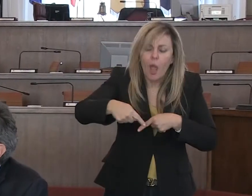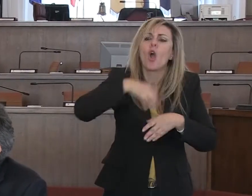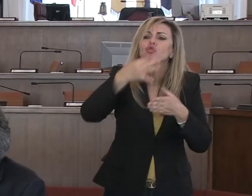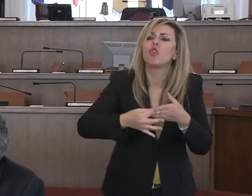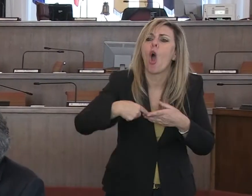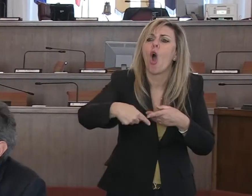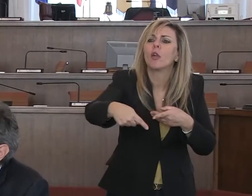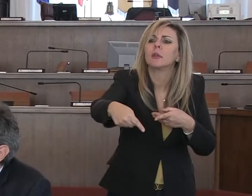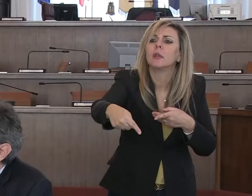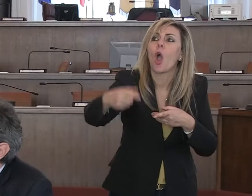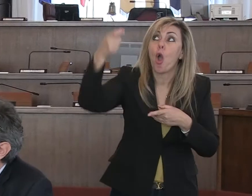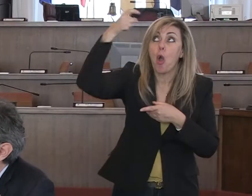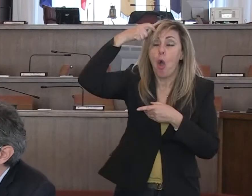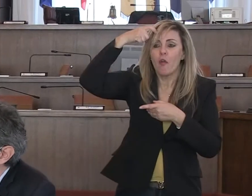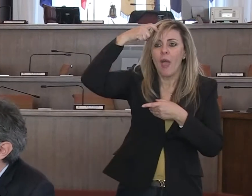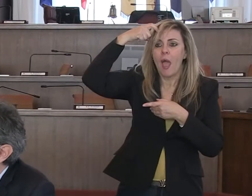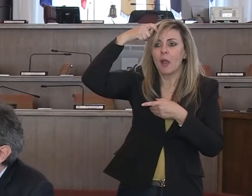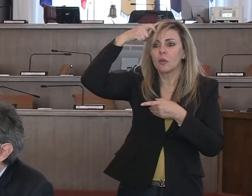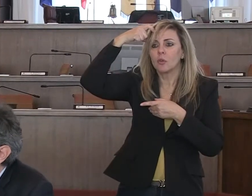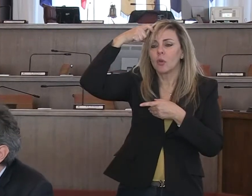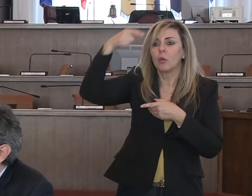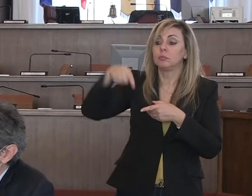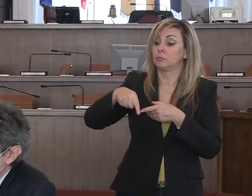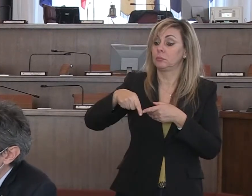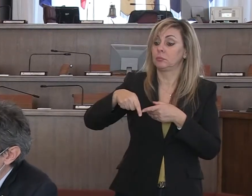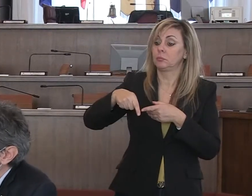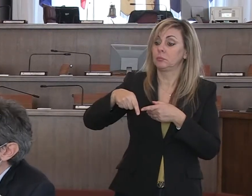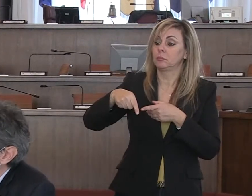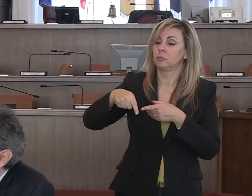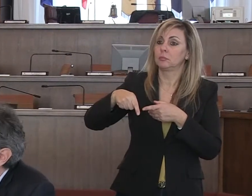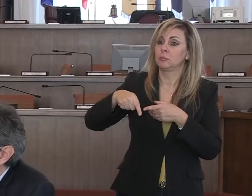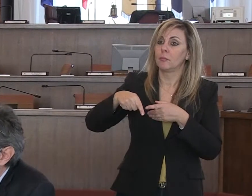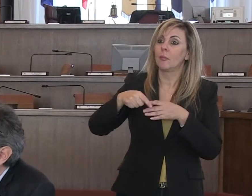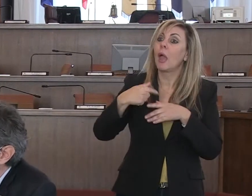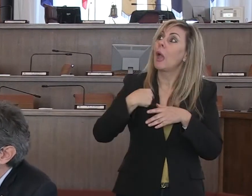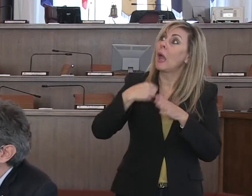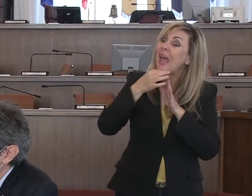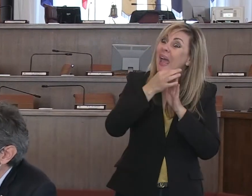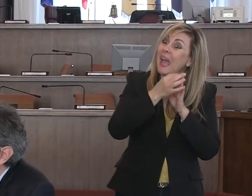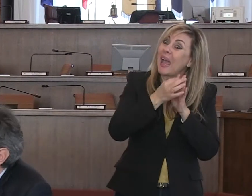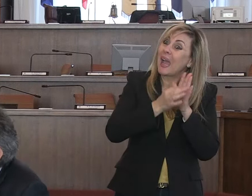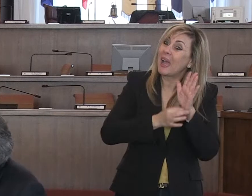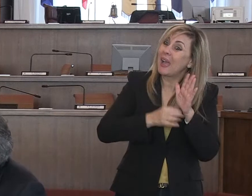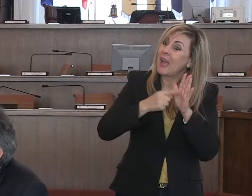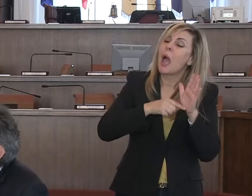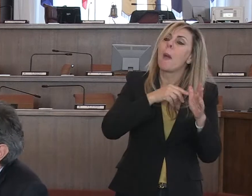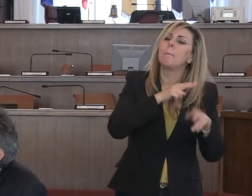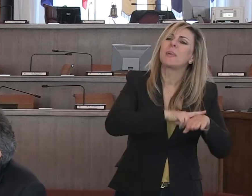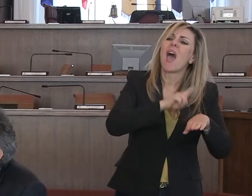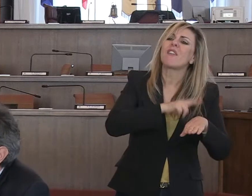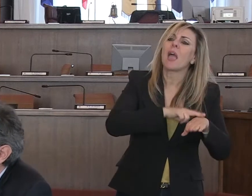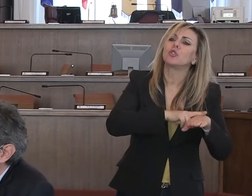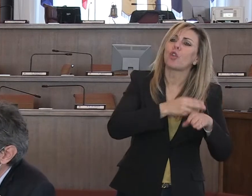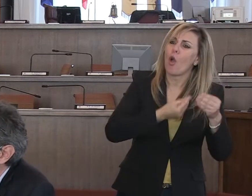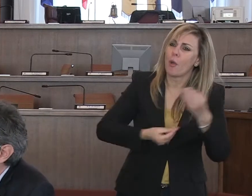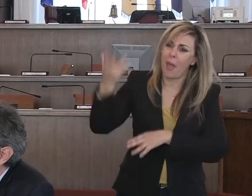giorni, il governo rispetto magari a dei quesiti che i prefetti, come è giusto che sia, perché è il loro